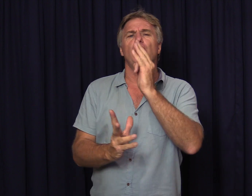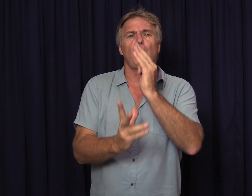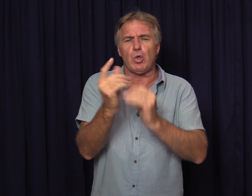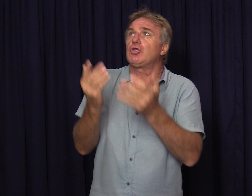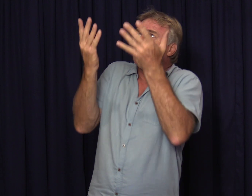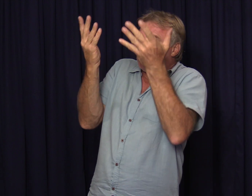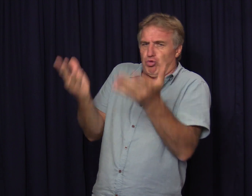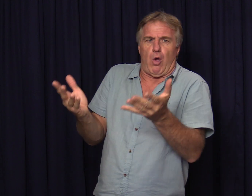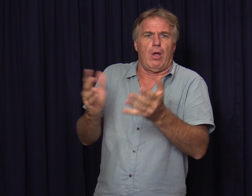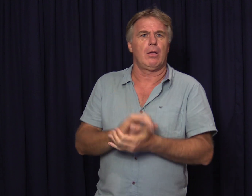God so